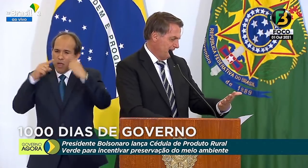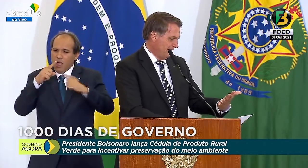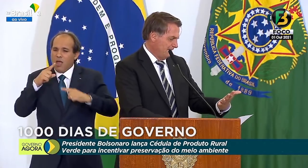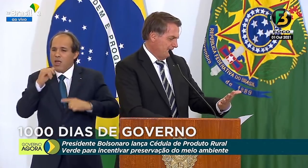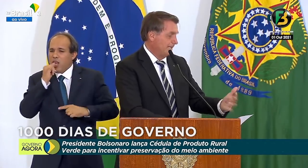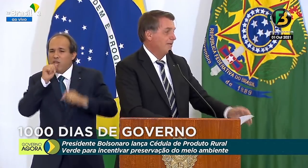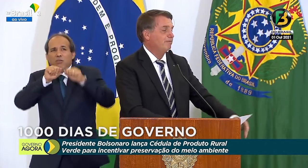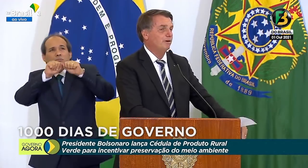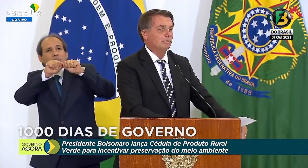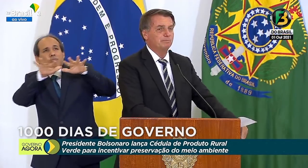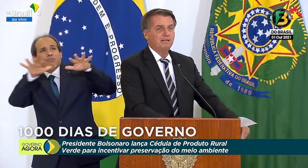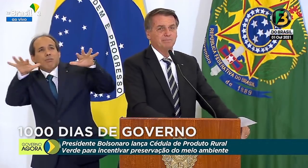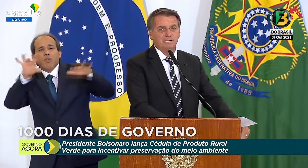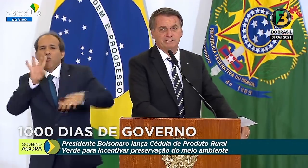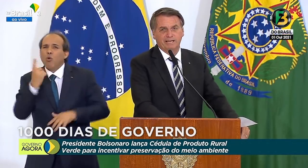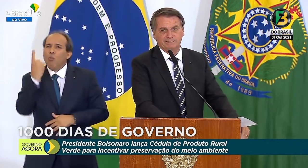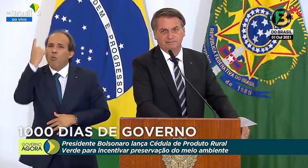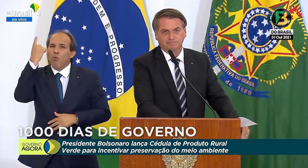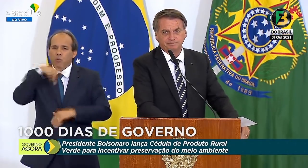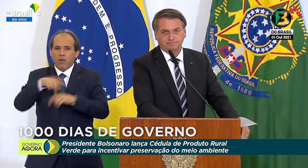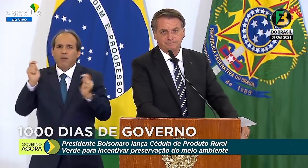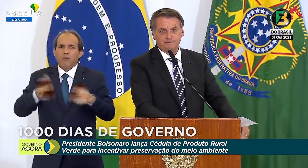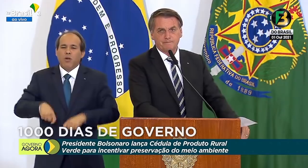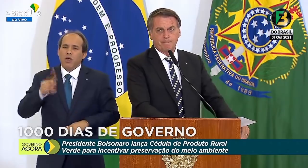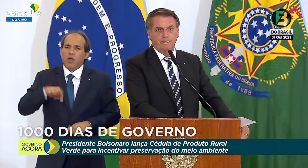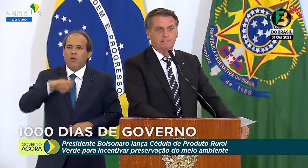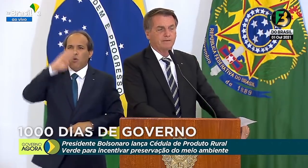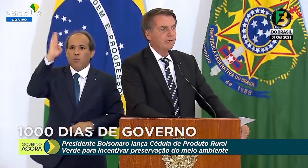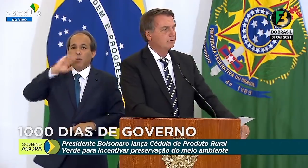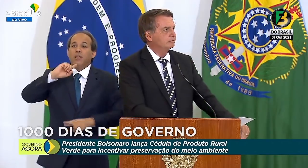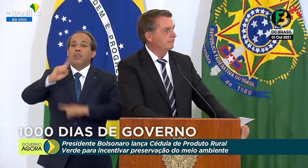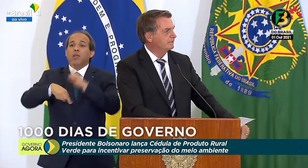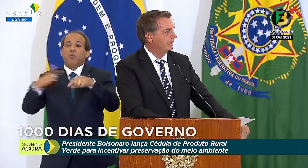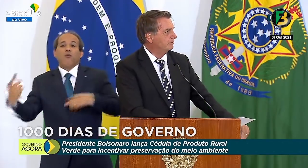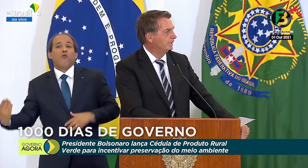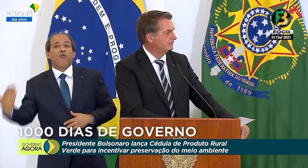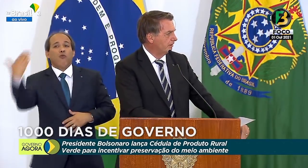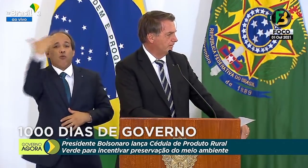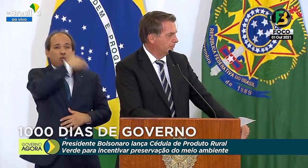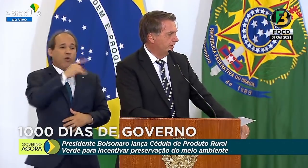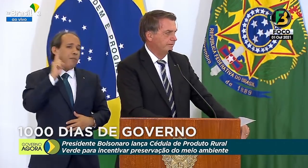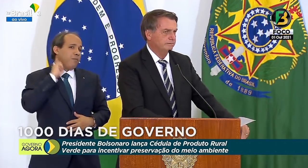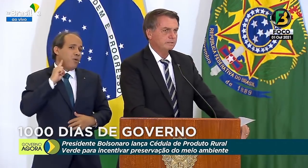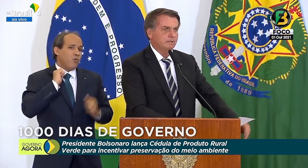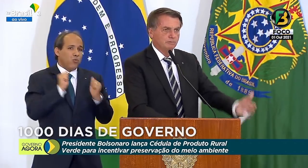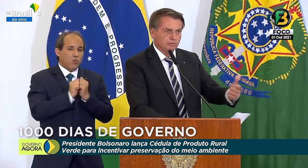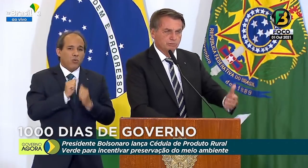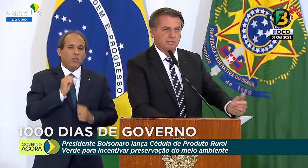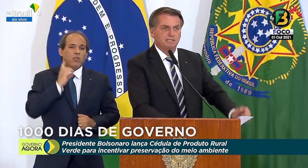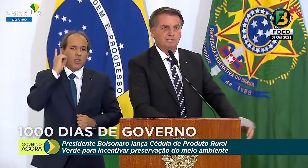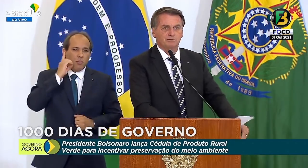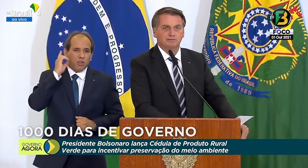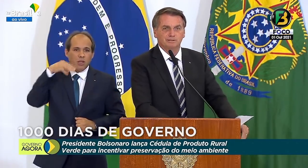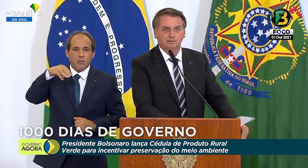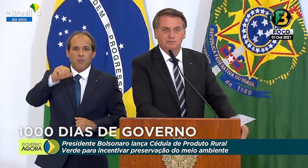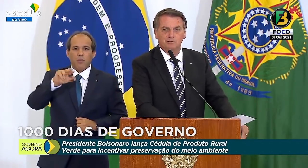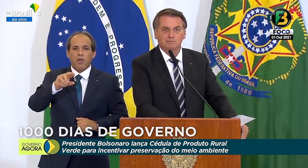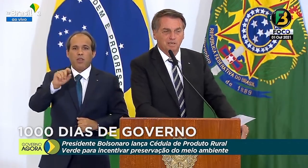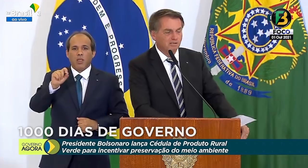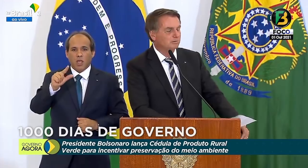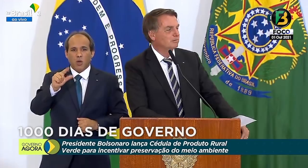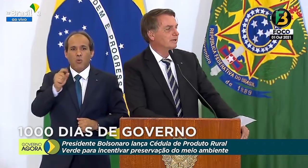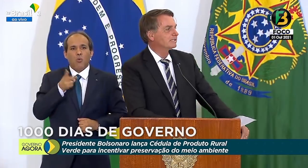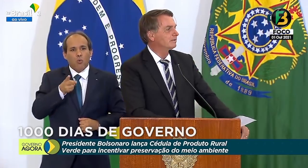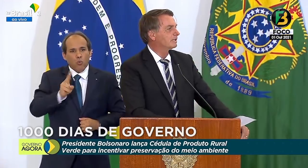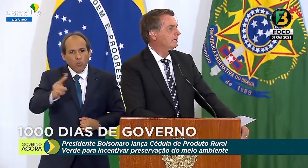Dali fomos para Minas Gerais. Estava lá com o deputado Marcelo Antônio, continua sendo o